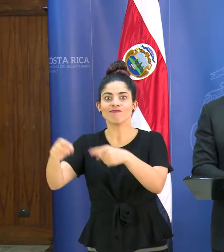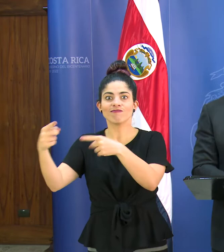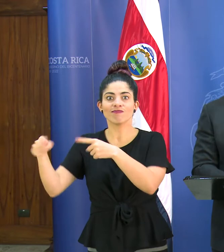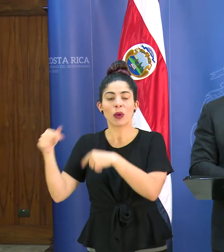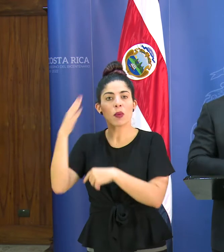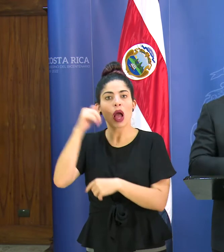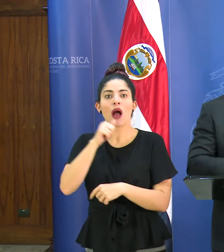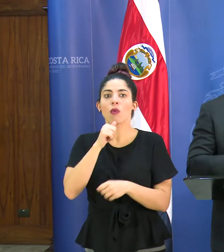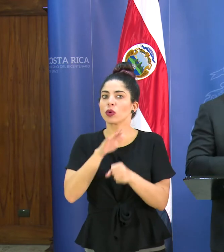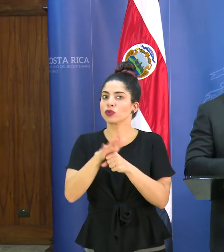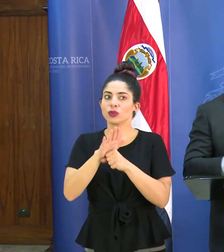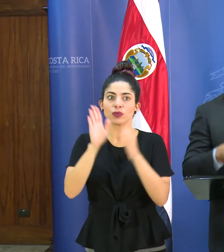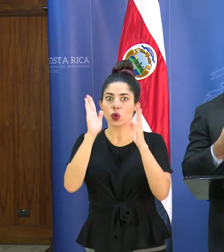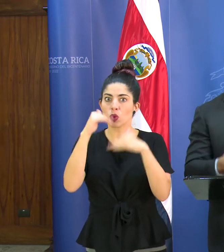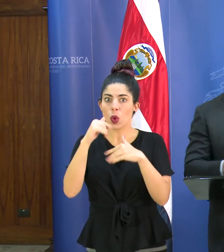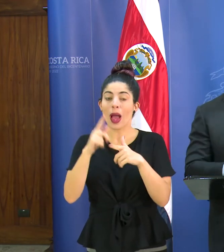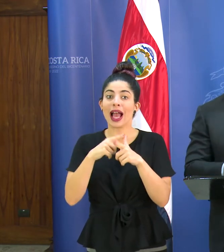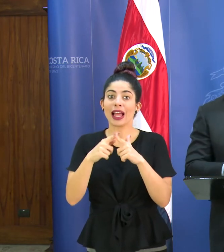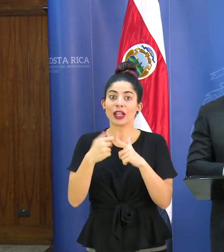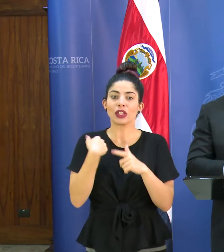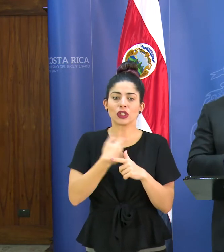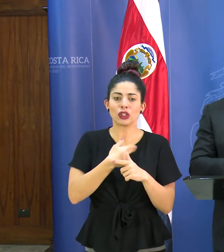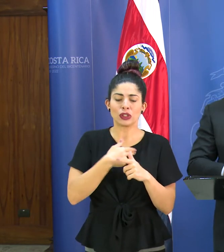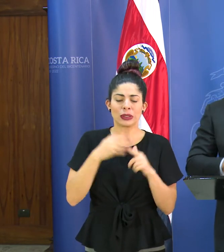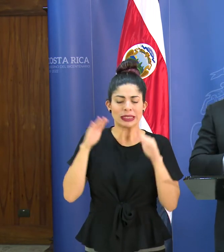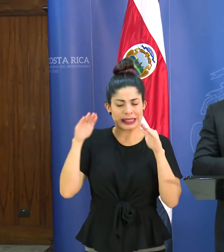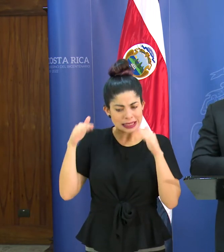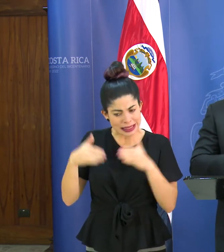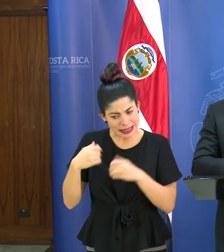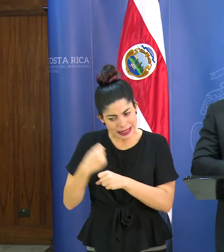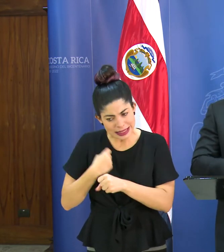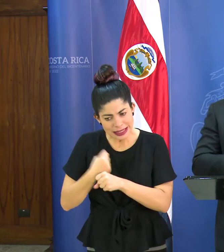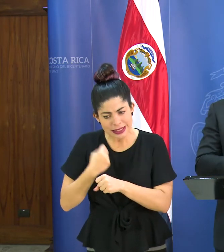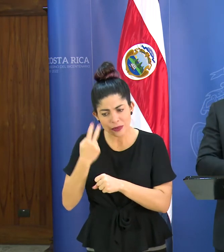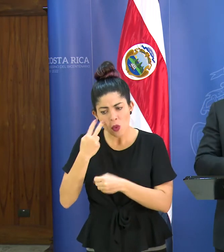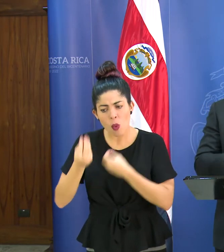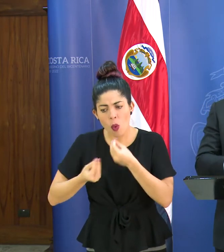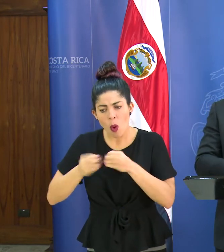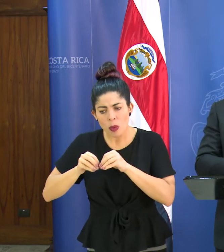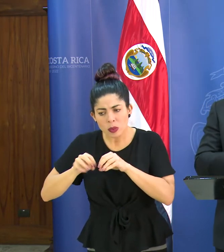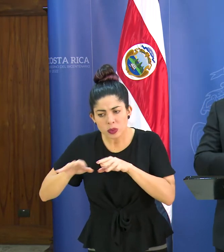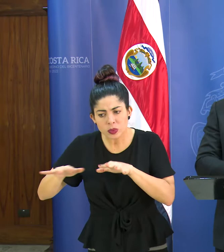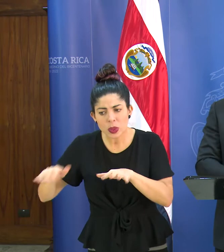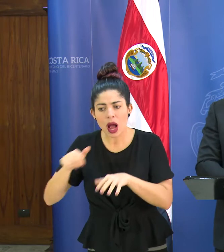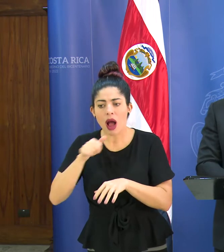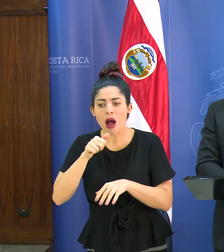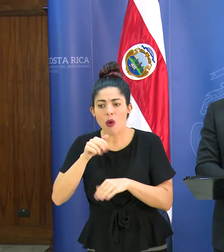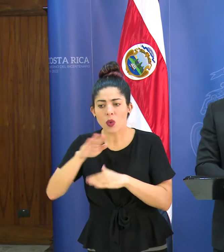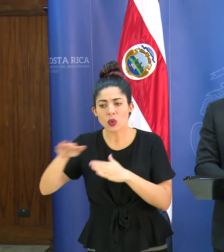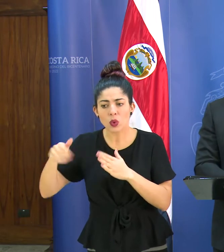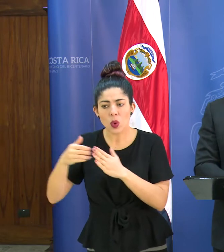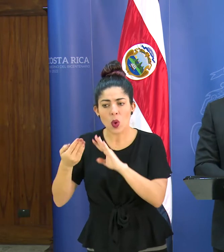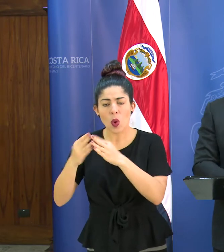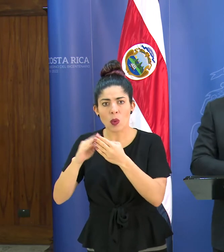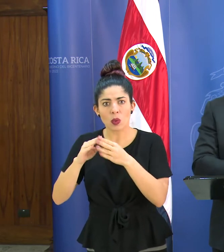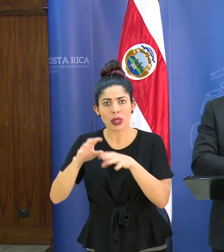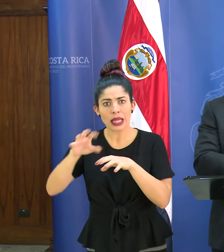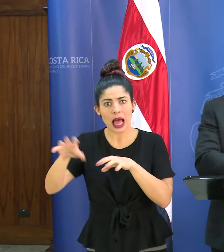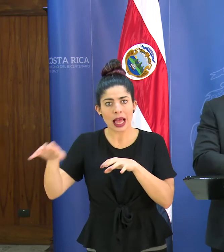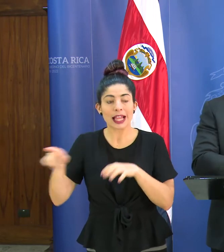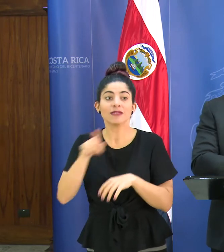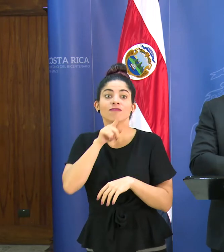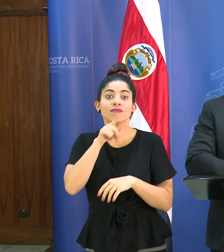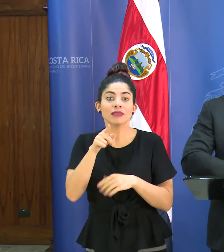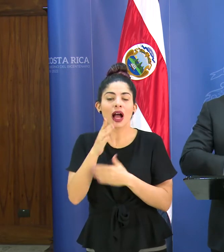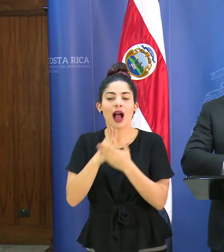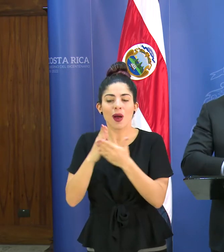abastecimiento de agua, lo cual ha hecho que nos empleemos a fondo para poder llevar suministro de agua a esas comunidades. Ciertamente